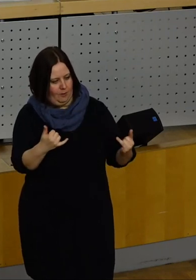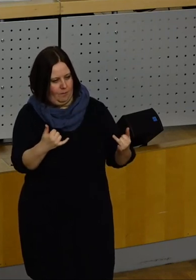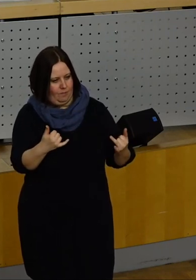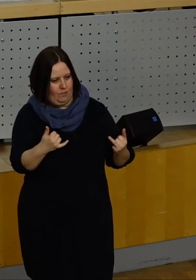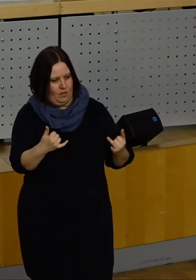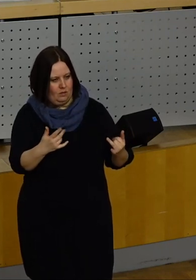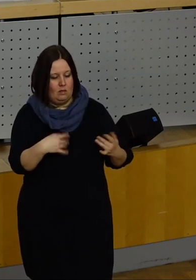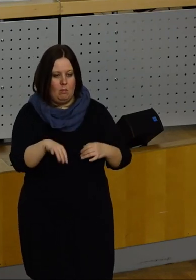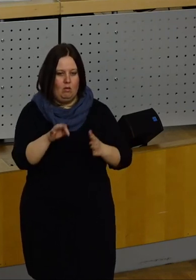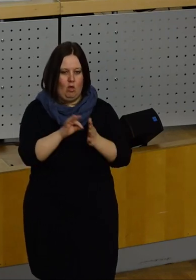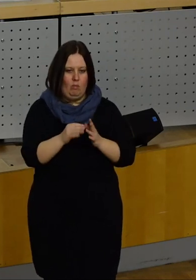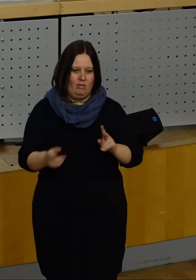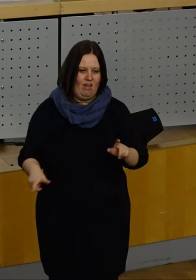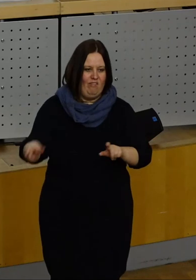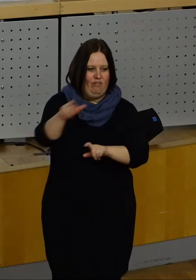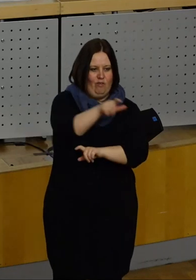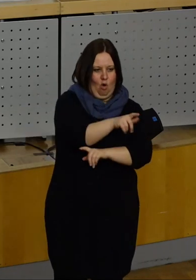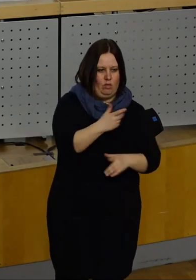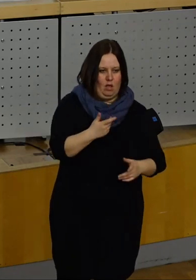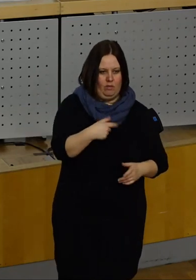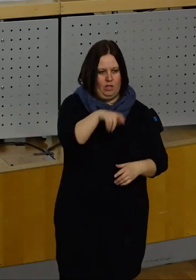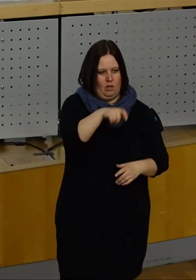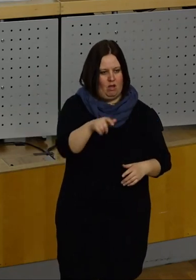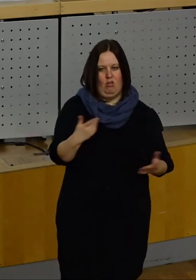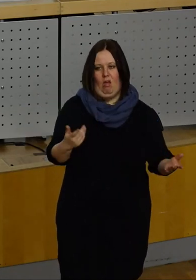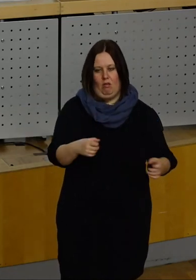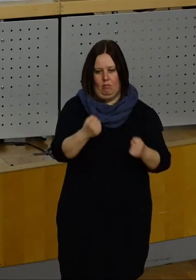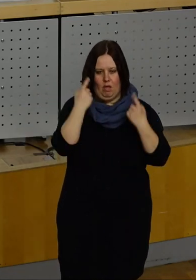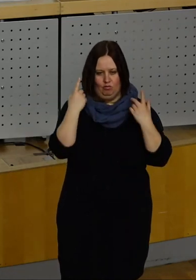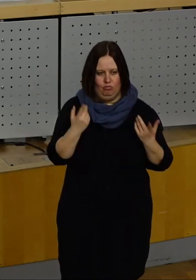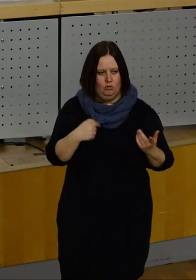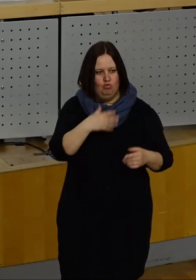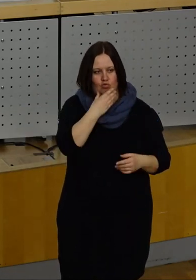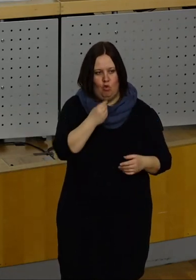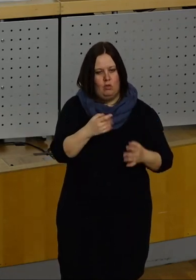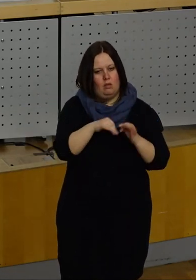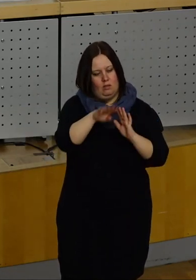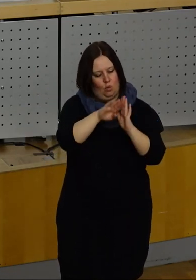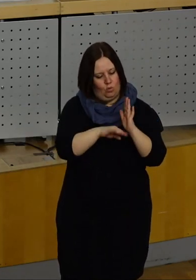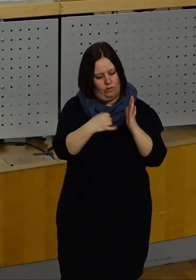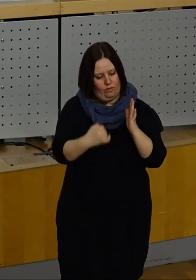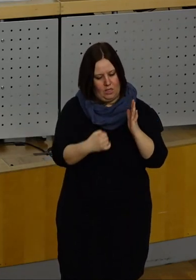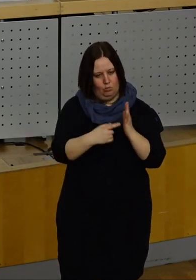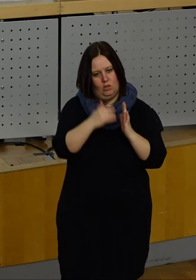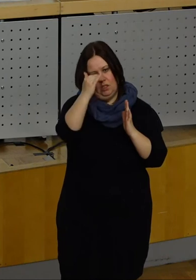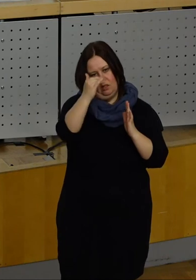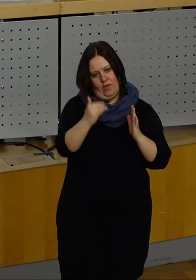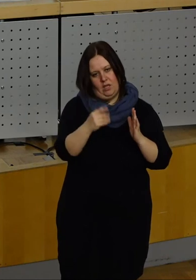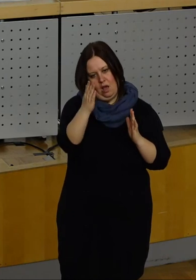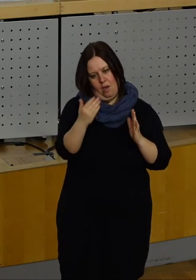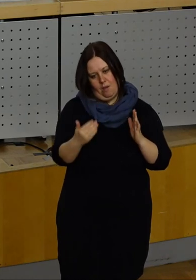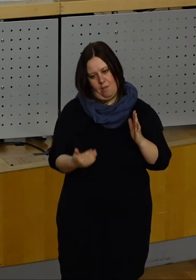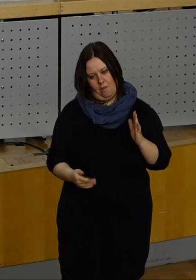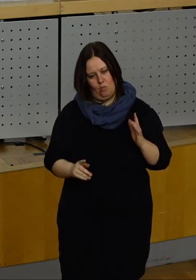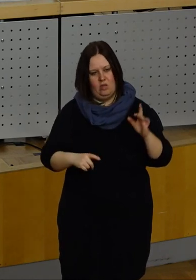Jetzt wird der Top aber verändert, jetzt kommt er nach vorne. Jetzt hat dieser Mensch, guckt er in die Röhre. Das ist nicht schön. Wir haben eine Tagesordnung, die kann man hintereinander weg abarbeiten. Man